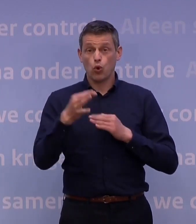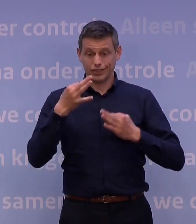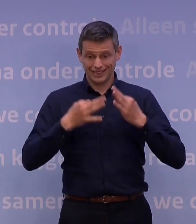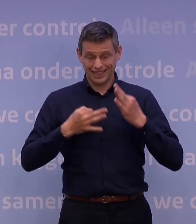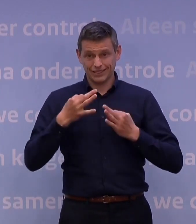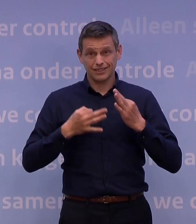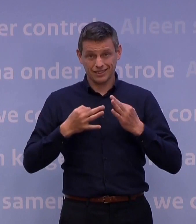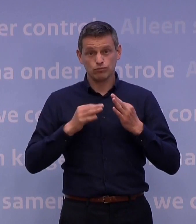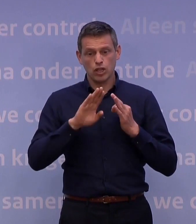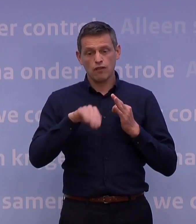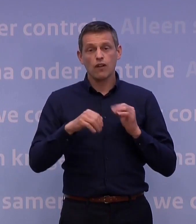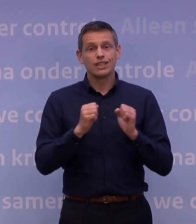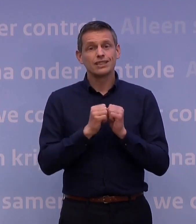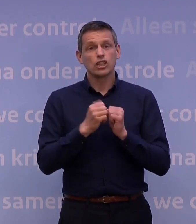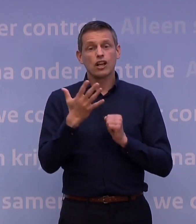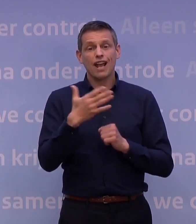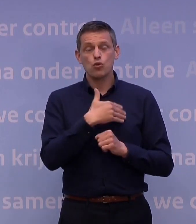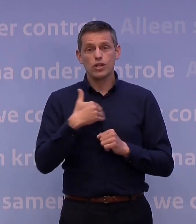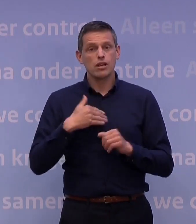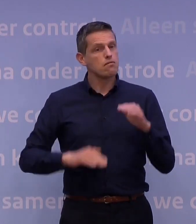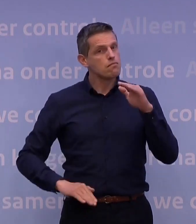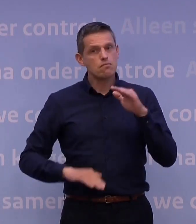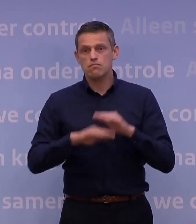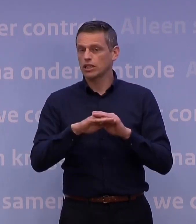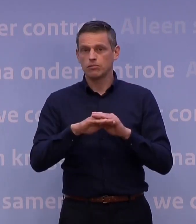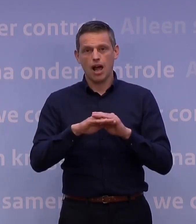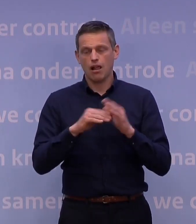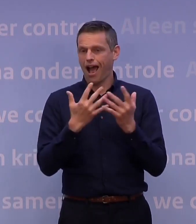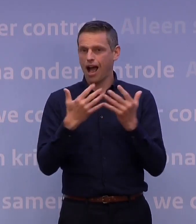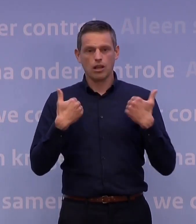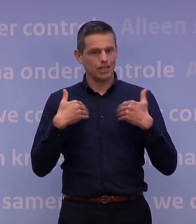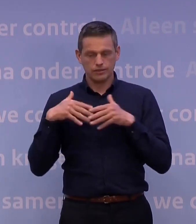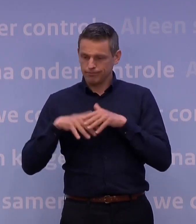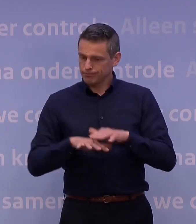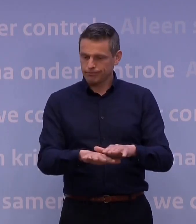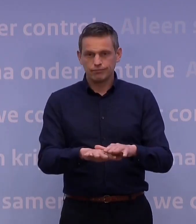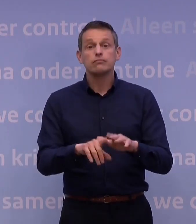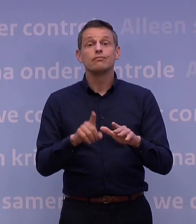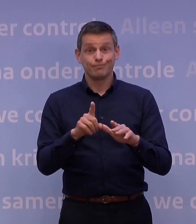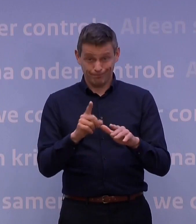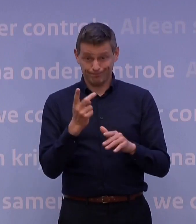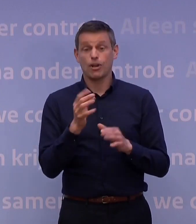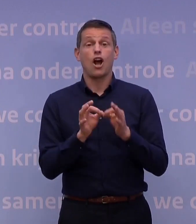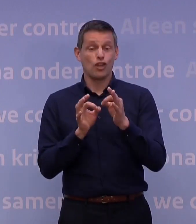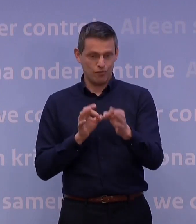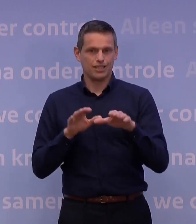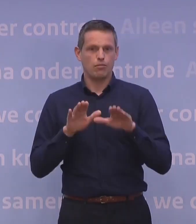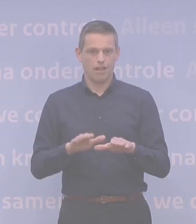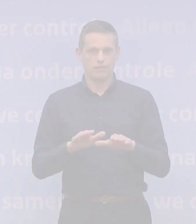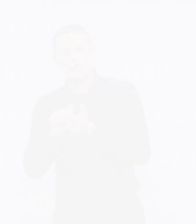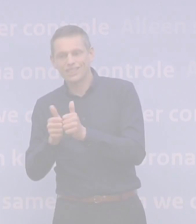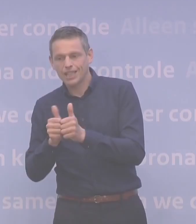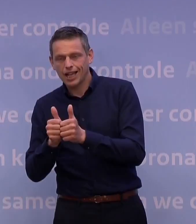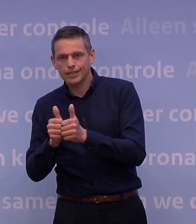zaterdag 5 juni geen maximum aantal meer geldt, maar wel de anderhalve meter. Zowel binnen als buiten.